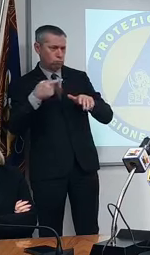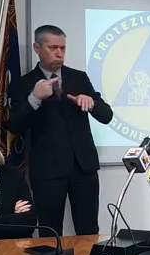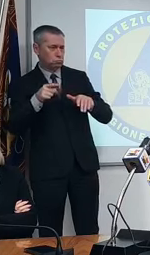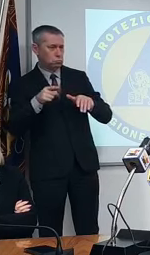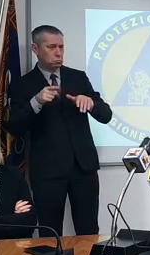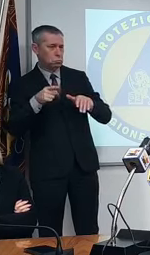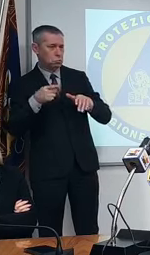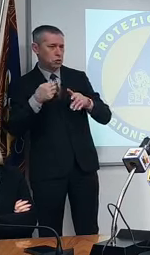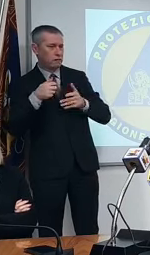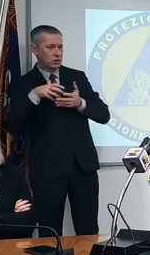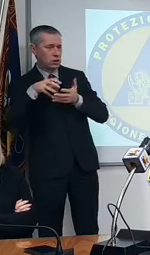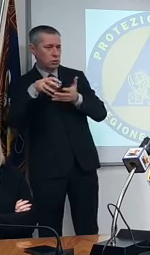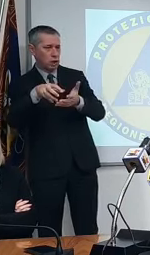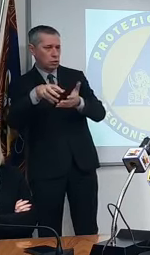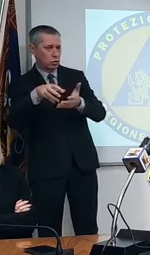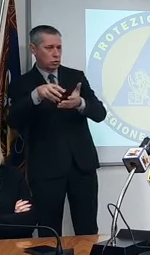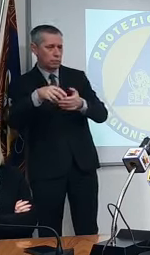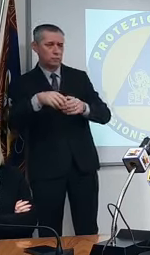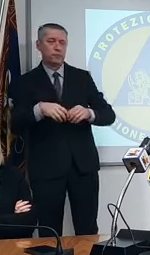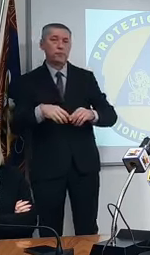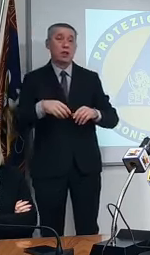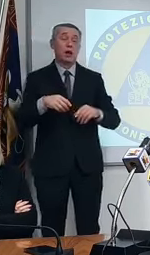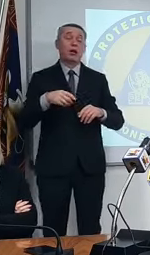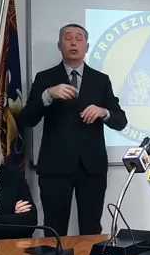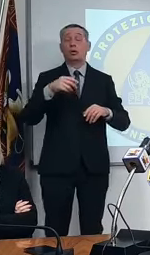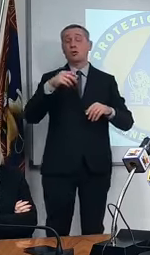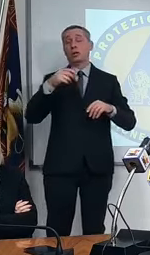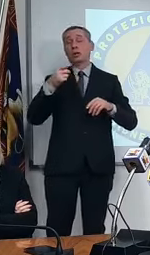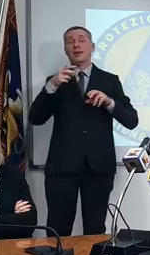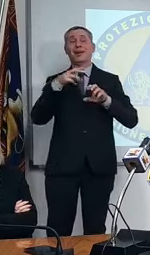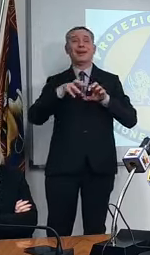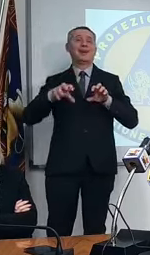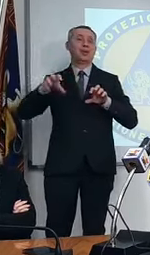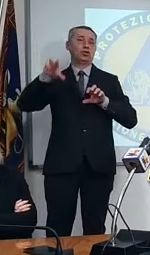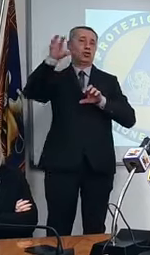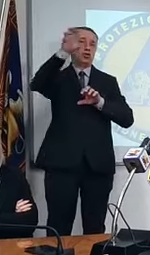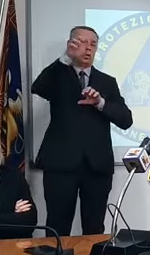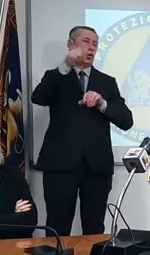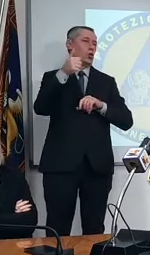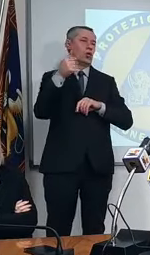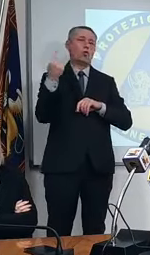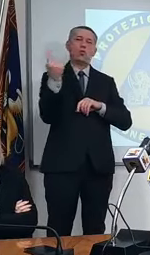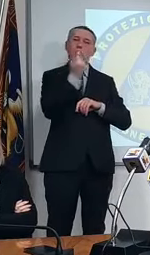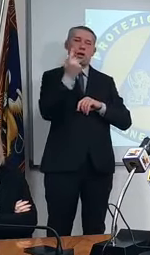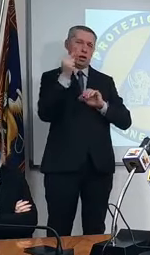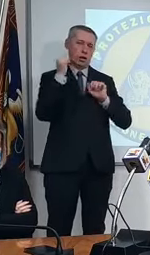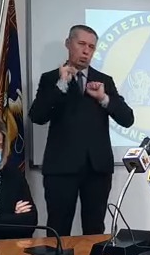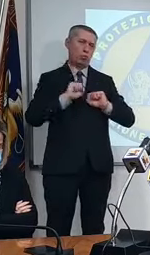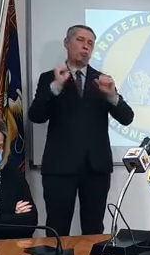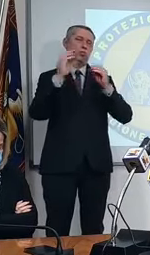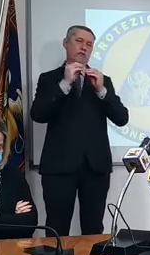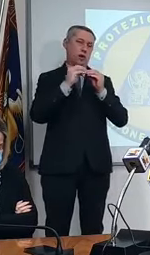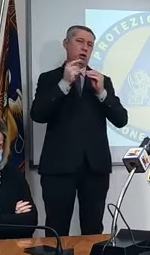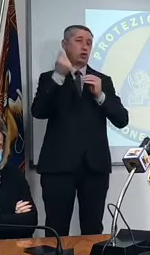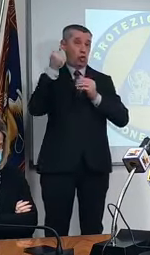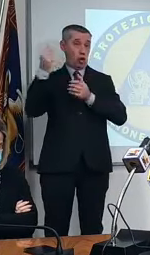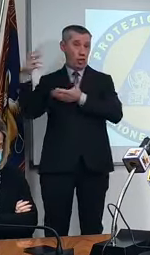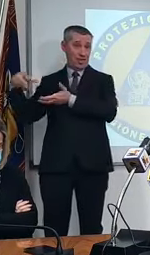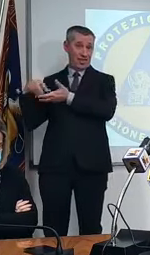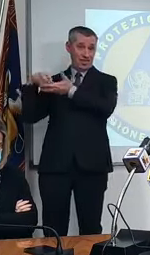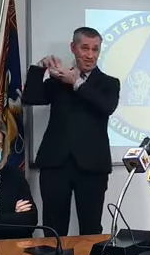guardi le regioni sono solo le uniche realtà che sono in grado di mettere a terra come si dice gli investimenti